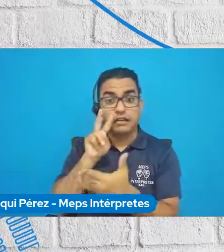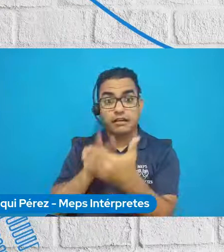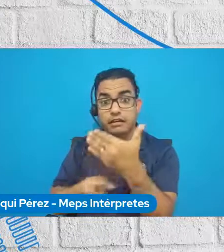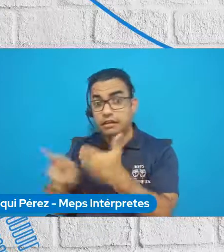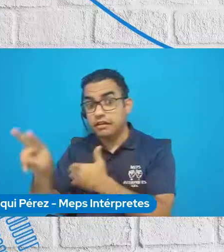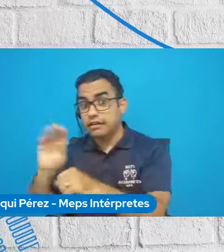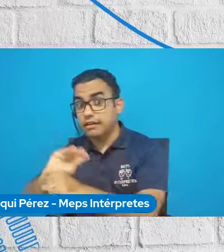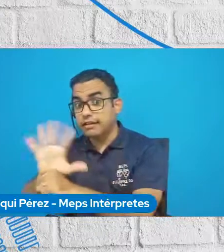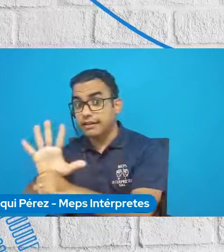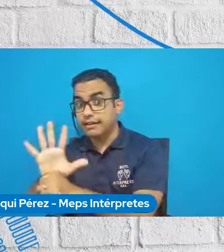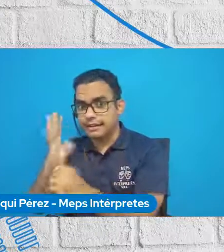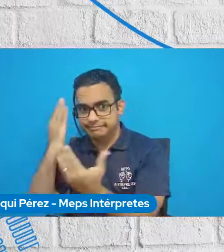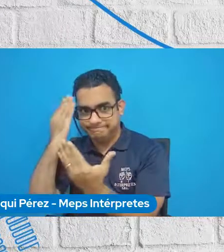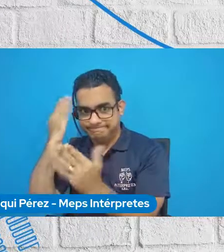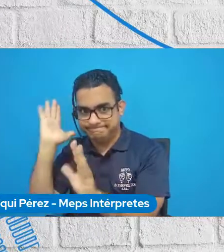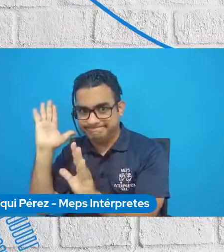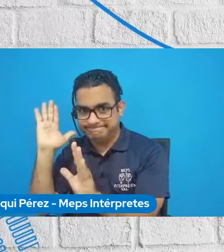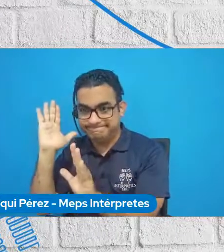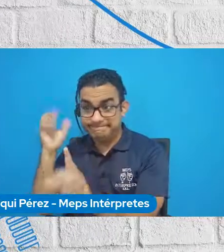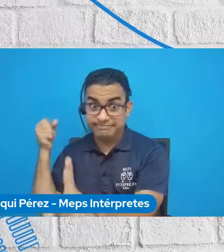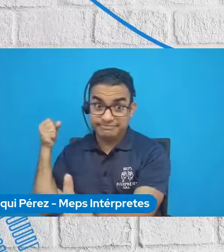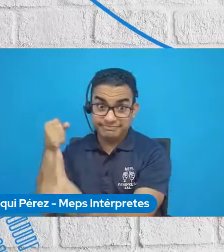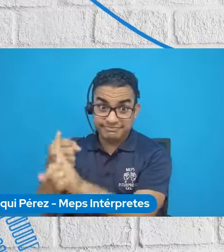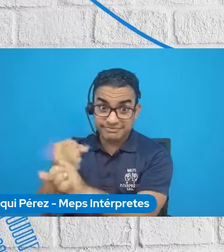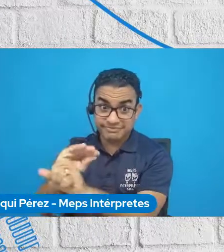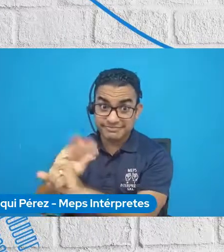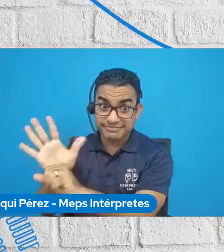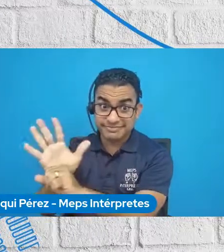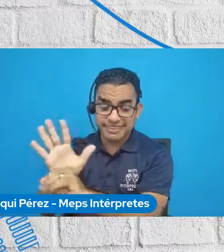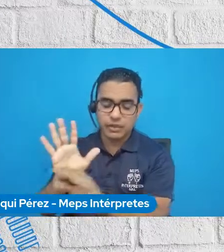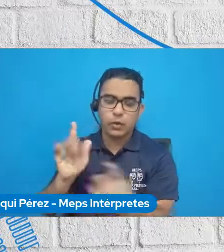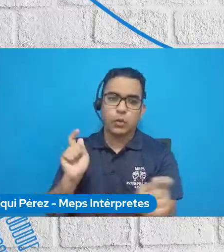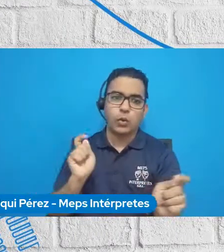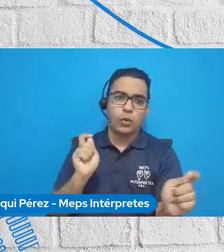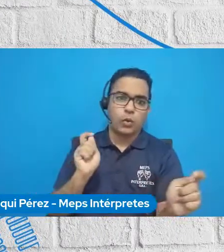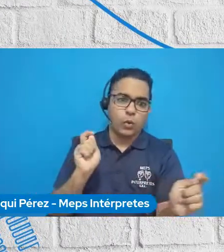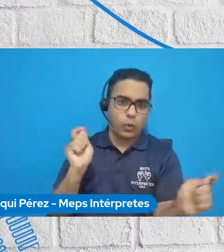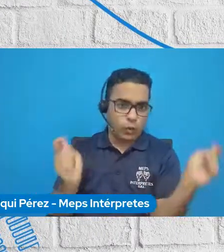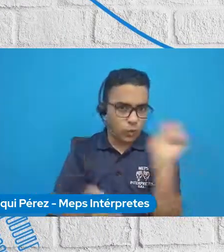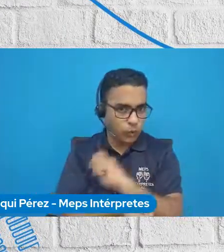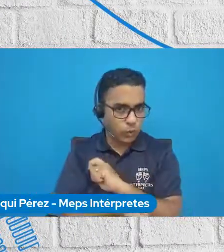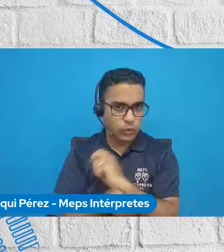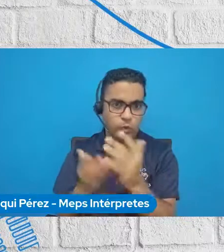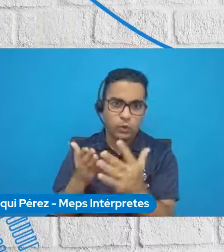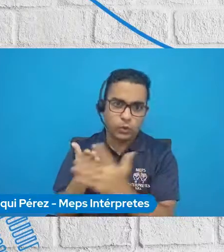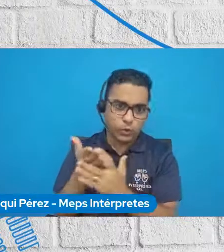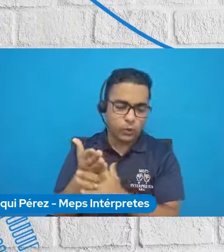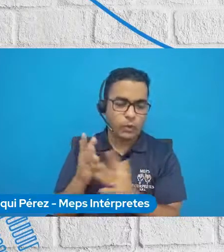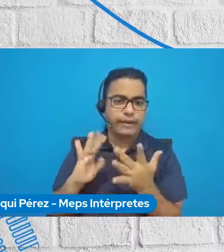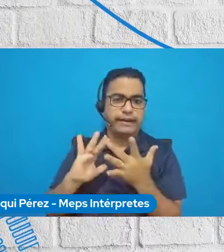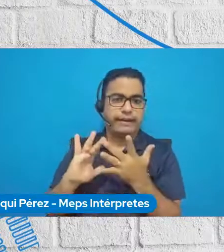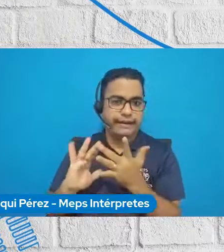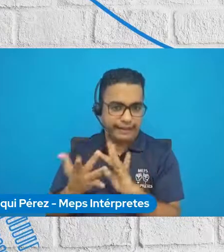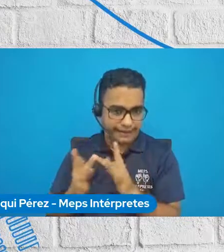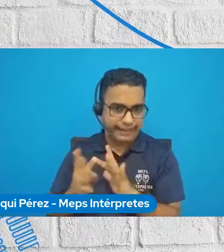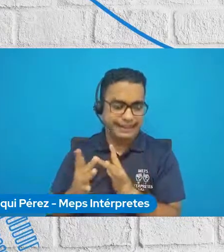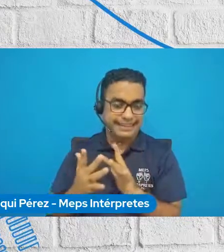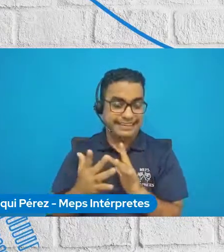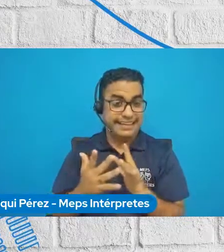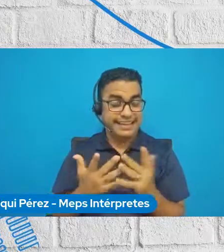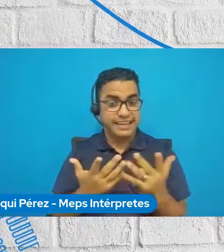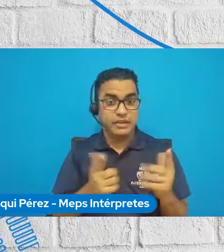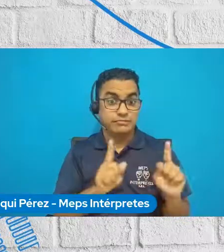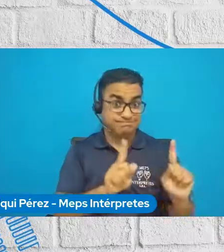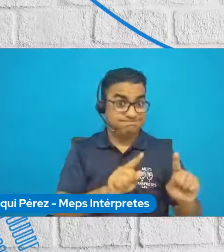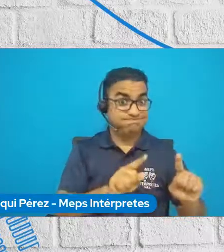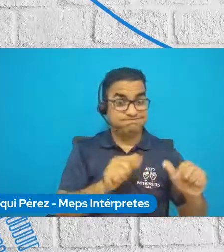en la cual se tuvo que adaptar y adecuar para la nueva normalidad en la cual movimos voluntarios, en la cual se movilizaron y se formaron voluntarios en